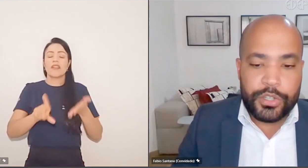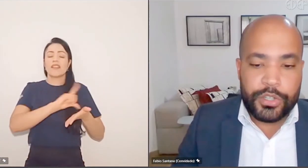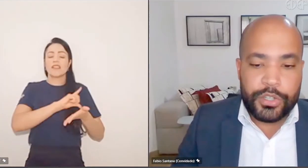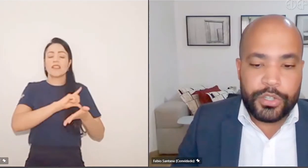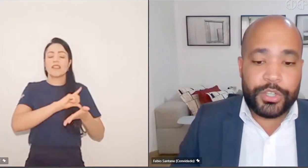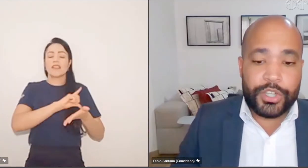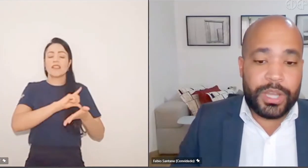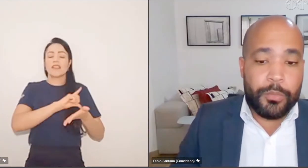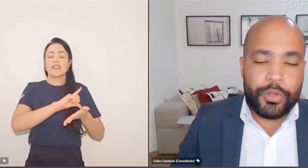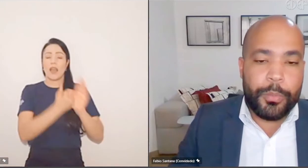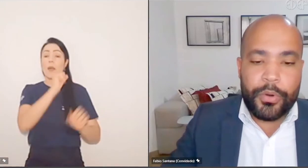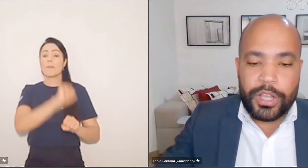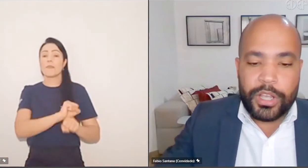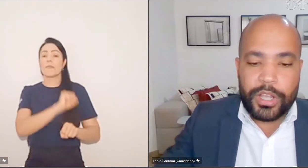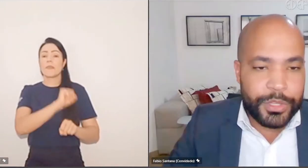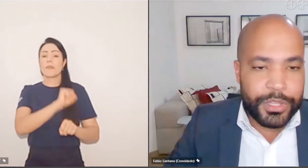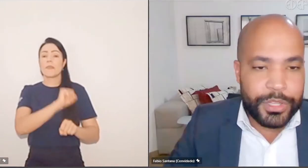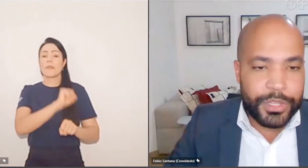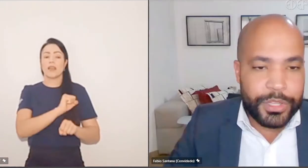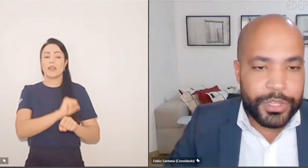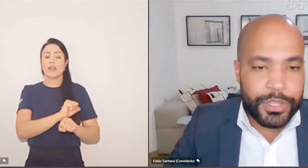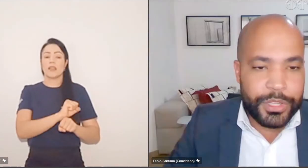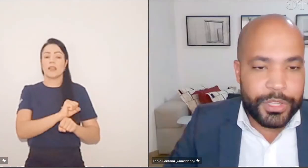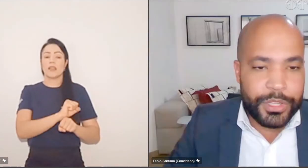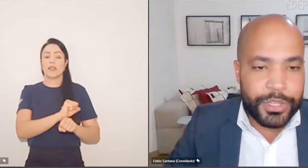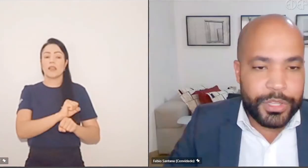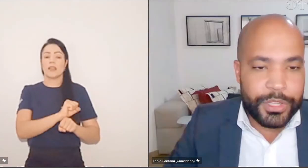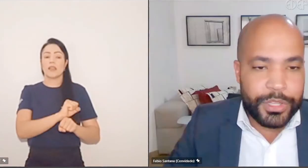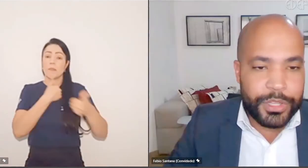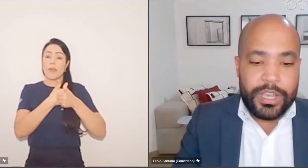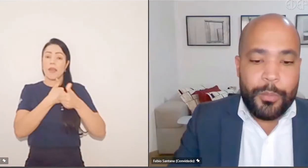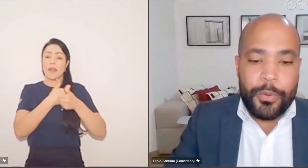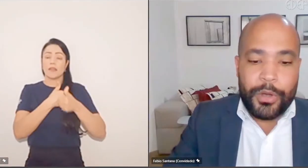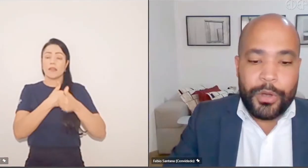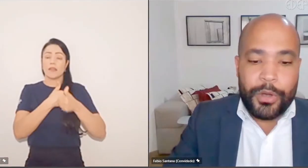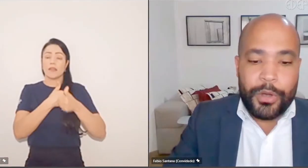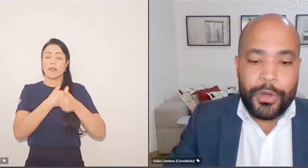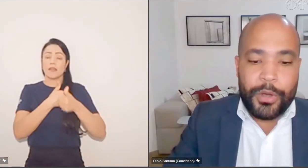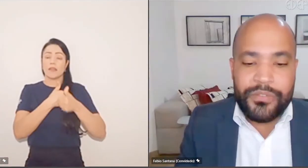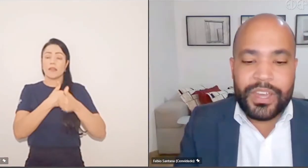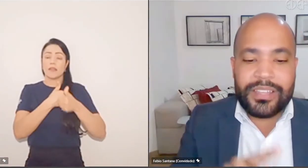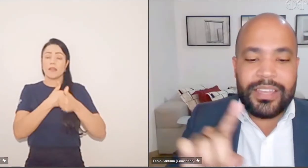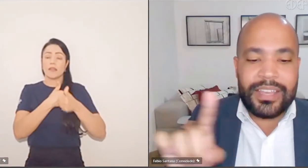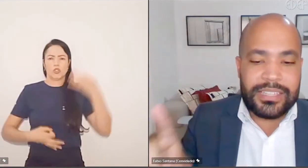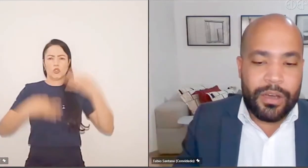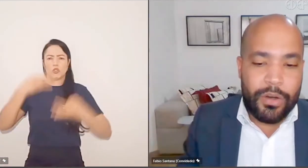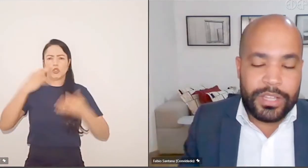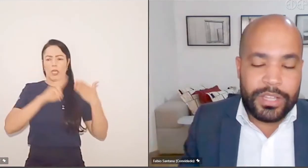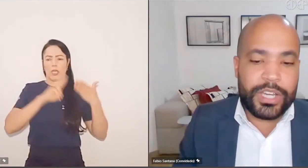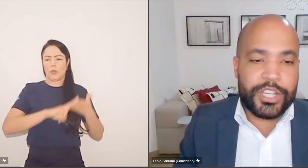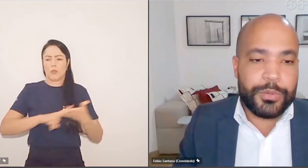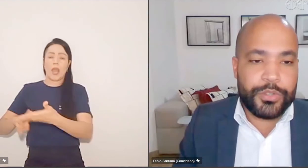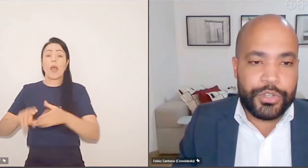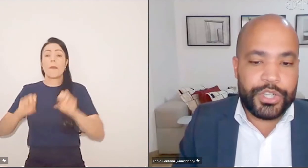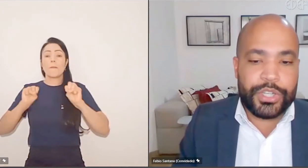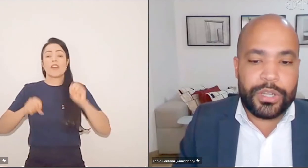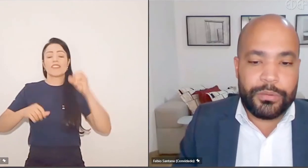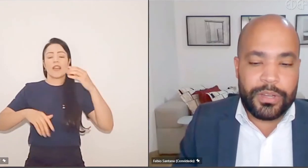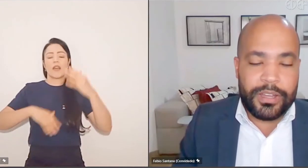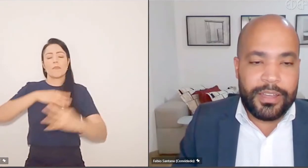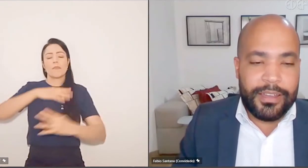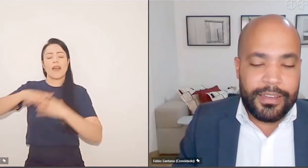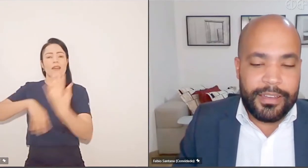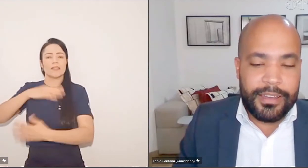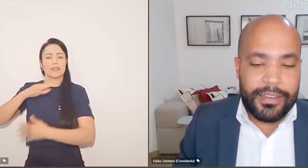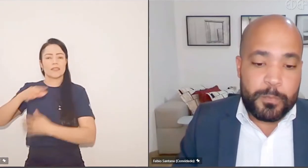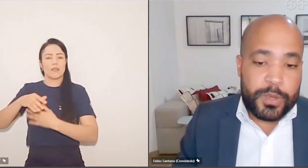espera, porque já pode estar muito próximo de atendimento da lista de espera. E uma decisão judicial pode inverter essa ordem e prejudicar as pessoas que